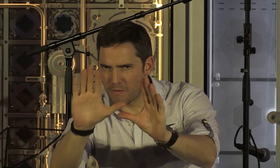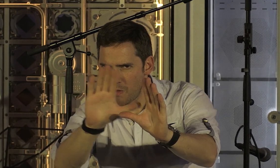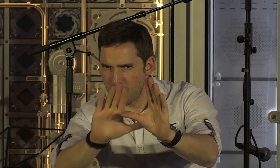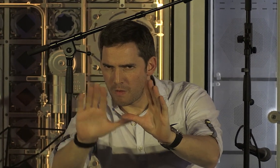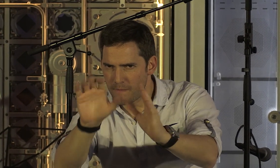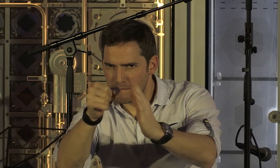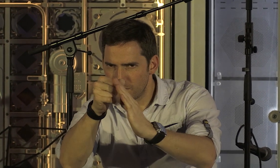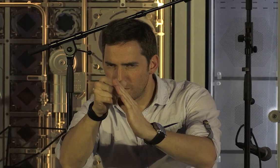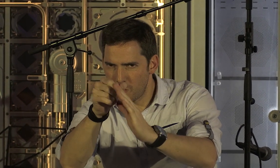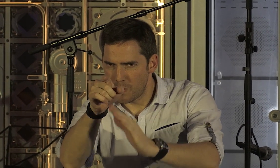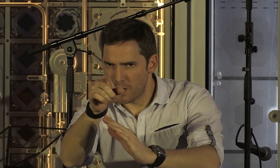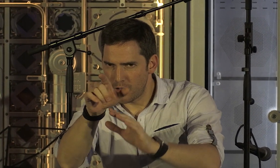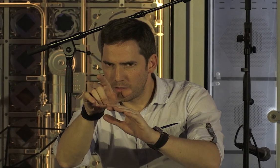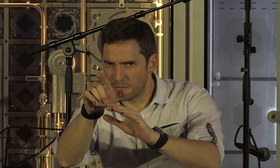'agenouillent les croyants.